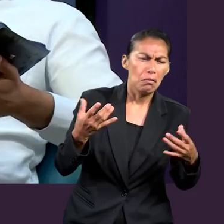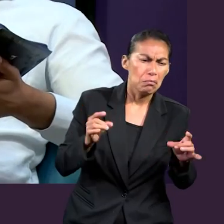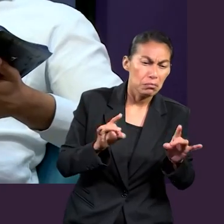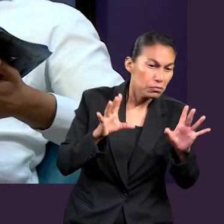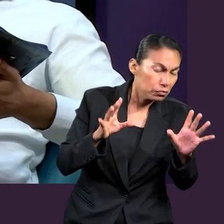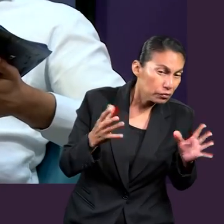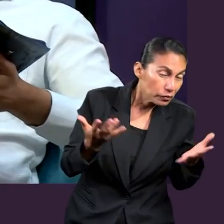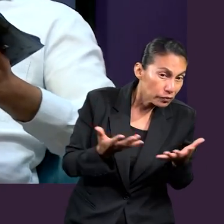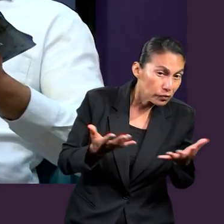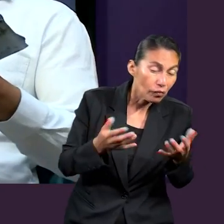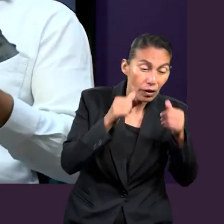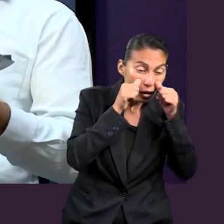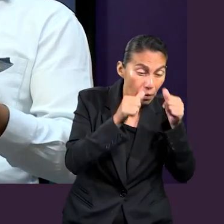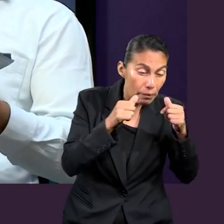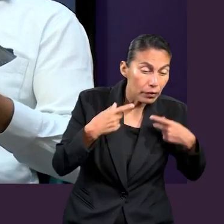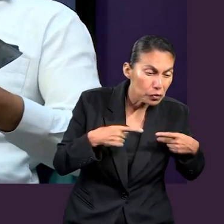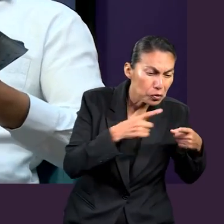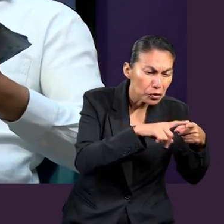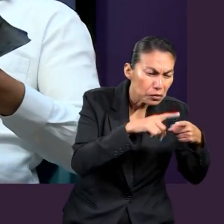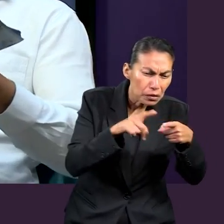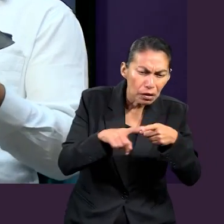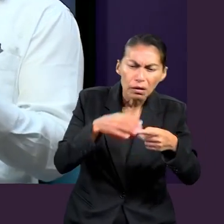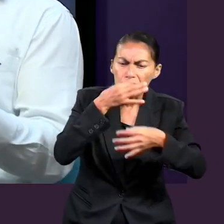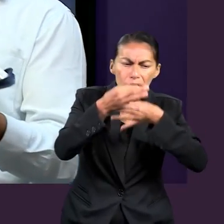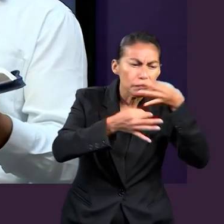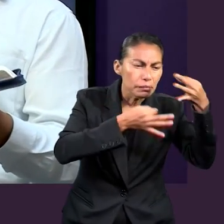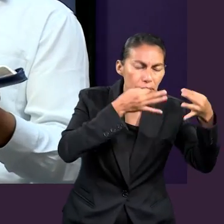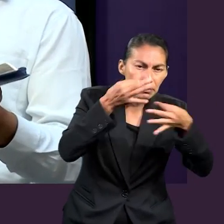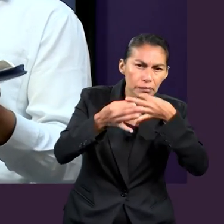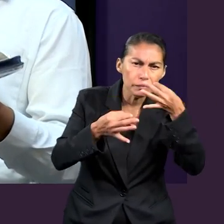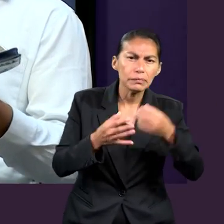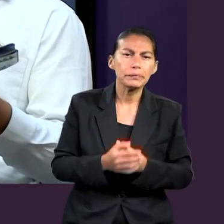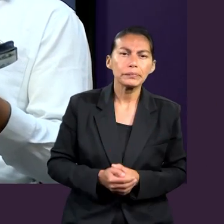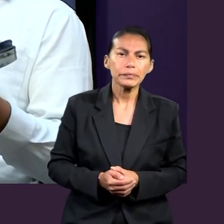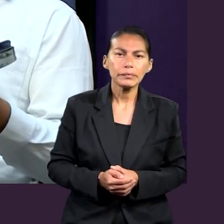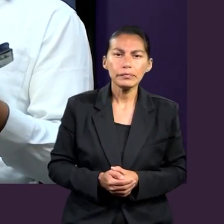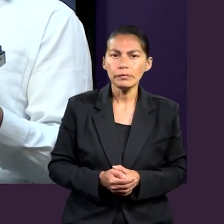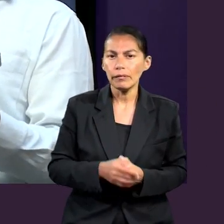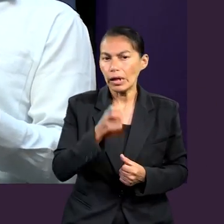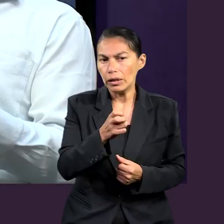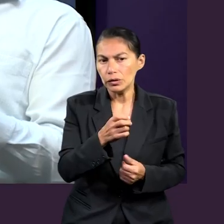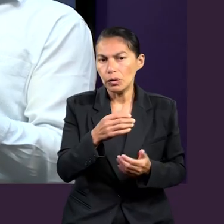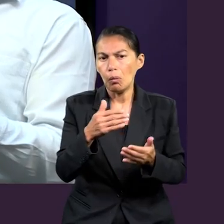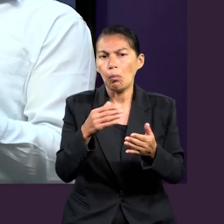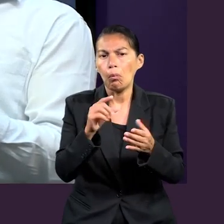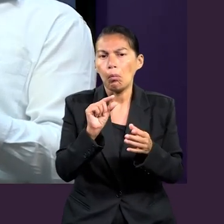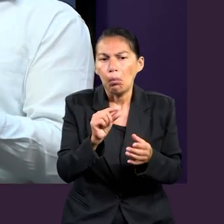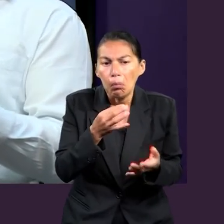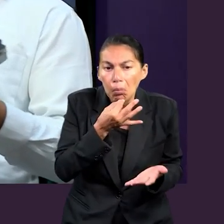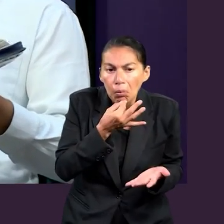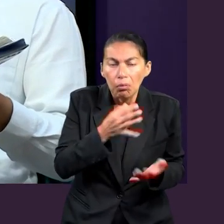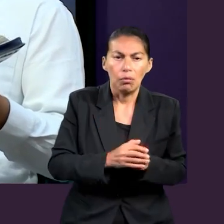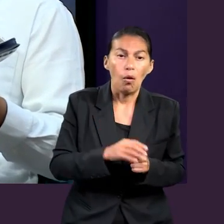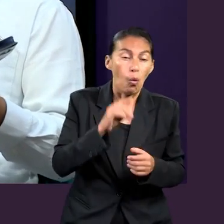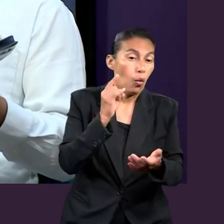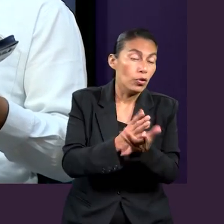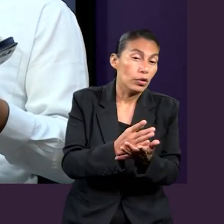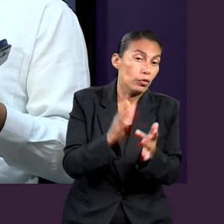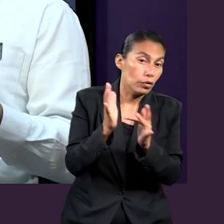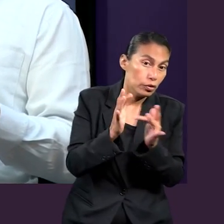la atención a las personas, la predicación del mensaje, era algo limitado porque solamente lo hacía. Pero al venir